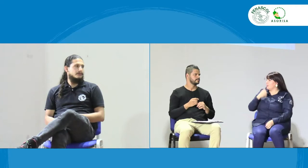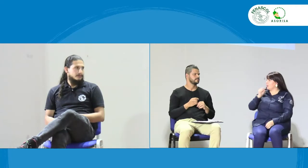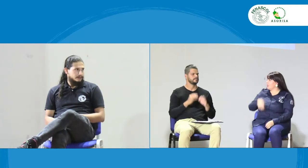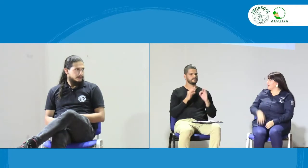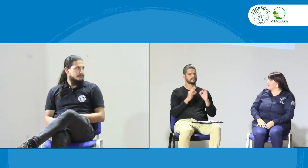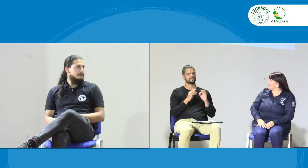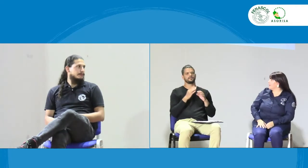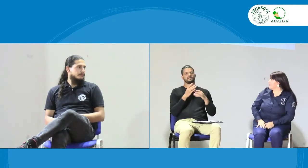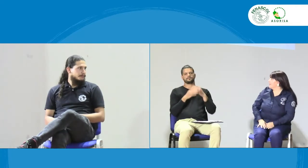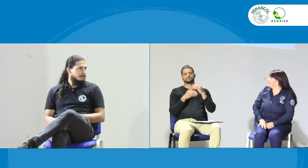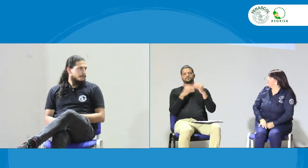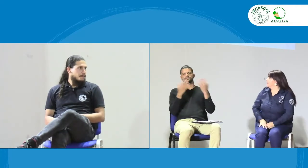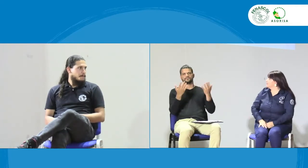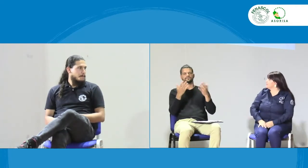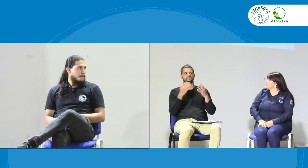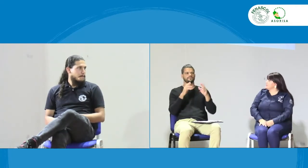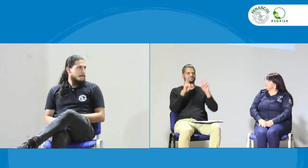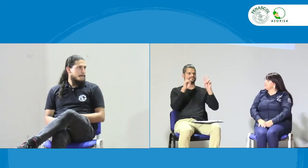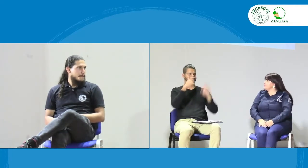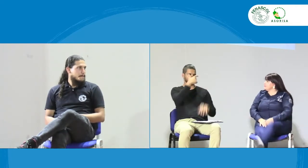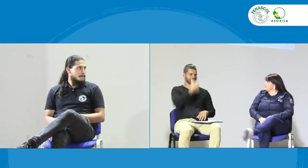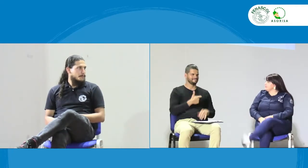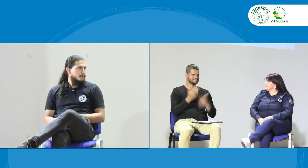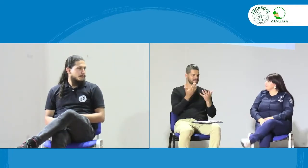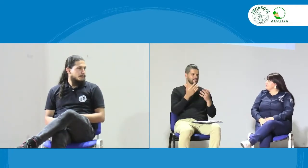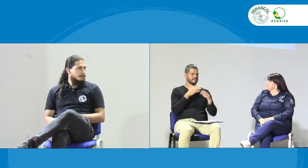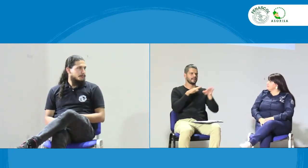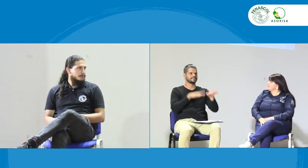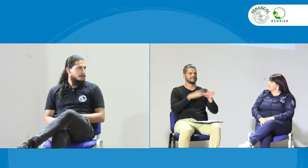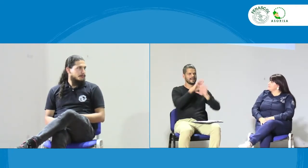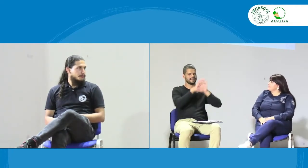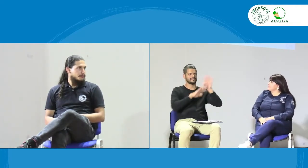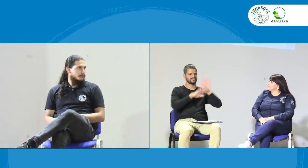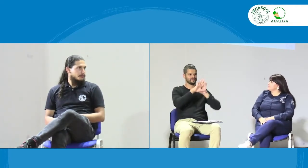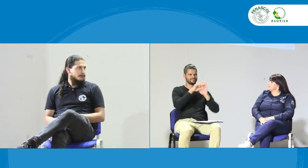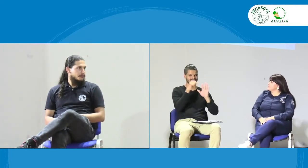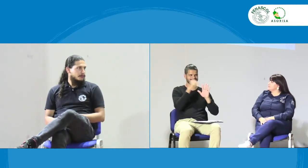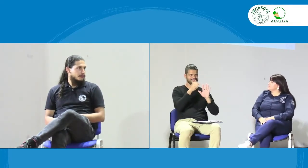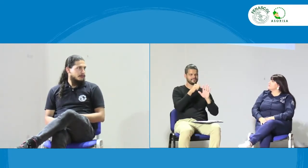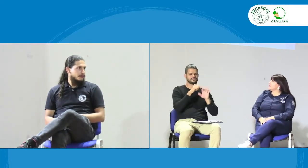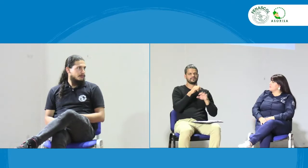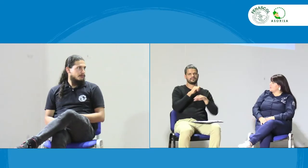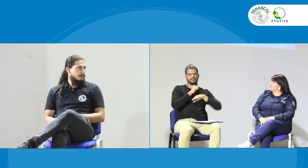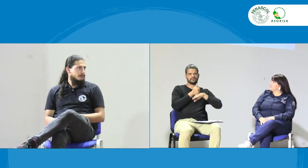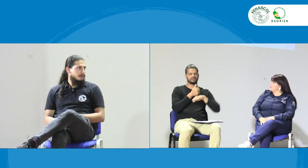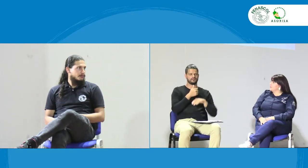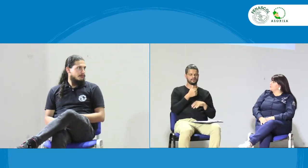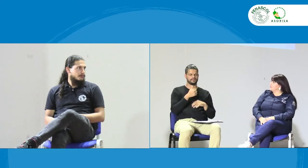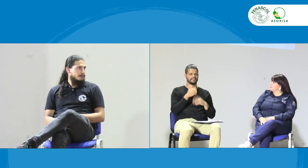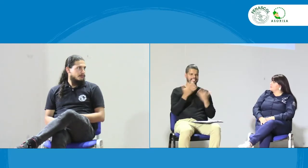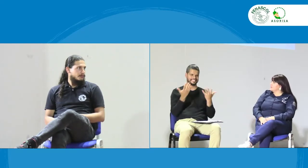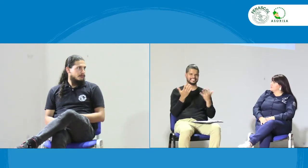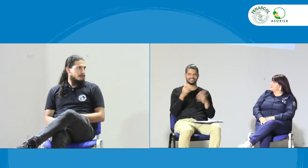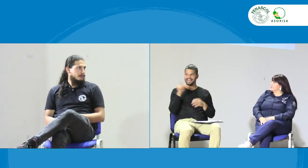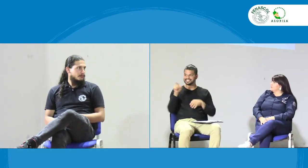procesos para continuar trabajando con ellos y hacer un cronograma. Quisiera agregar algo más. Como representante de Arizor,